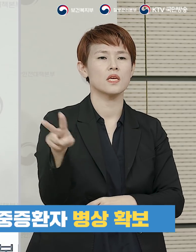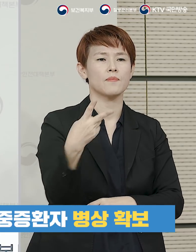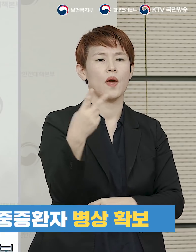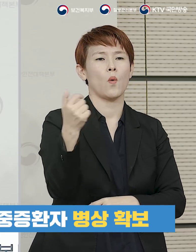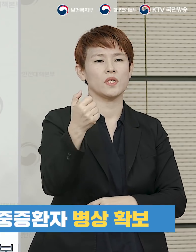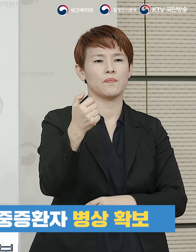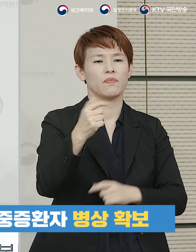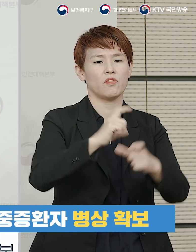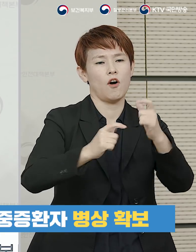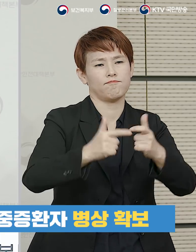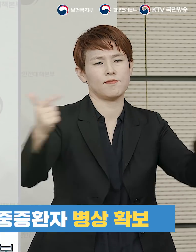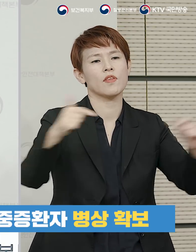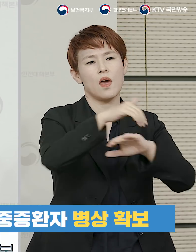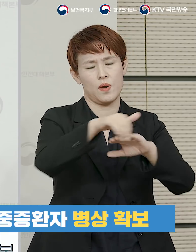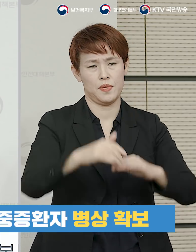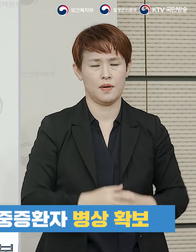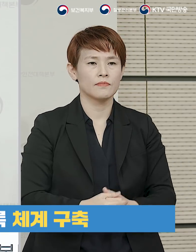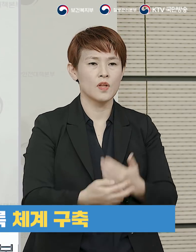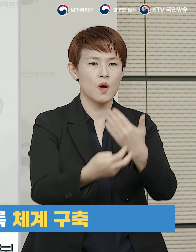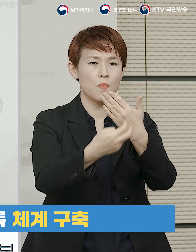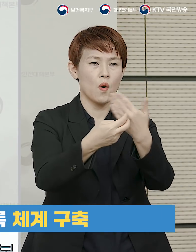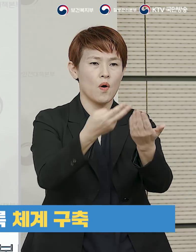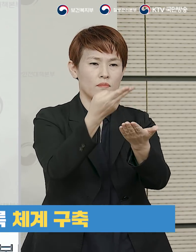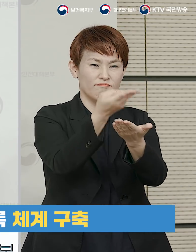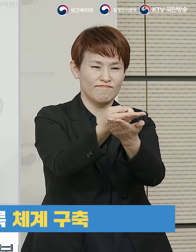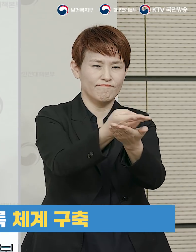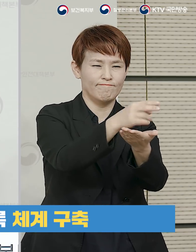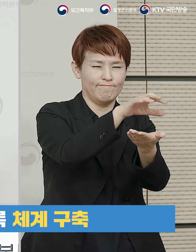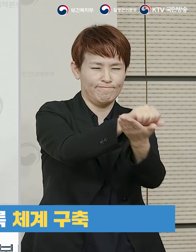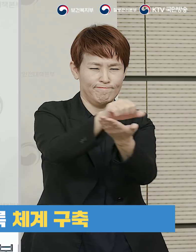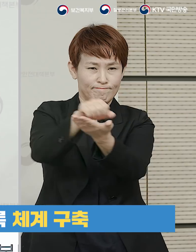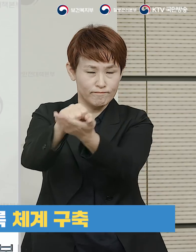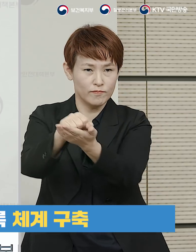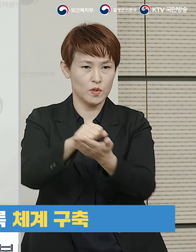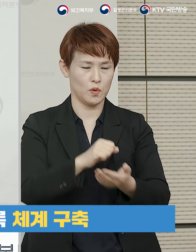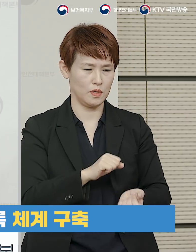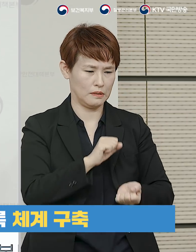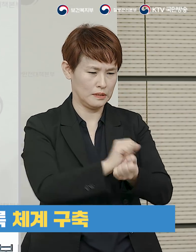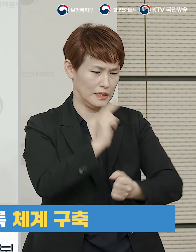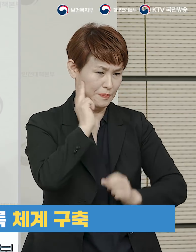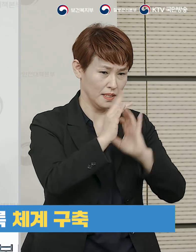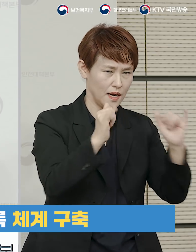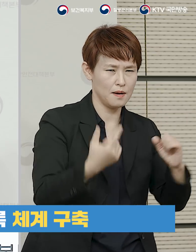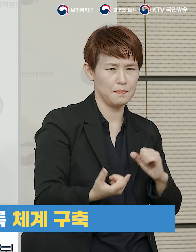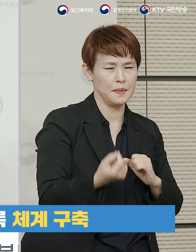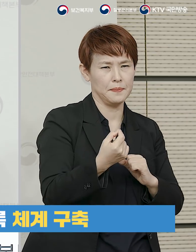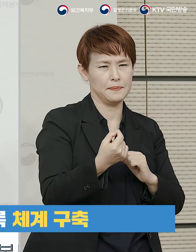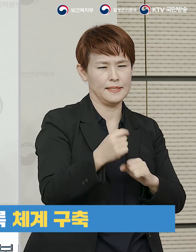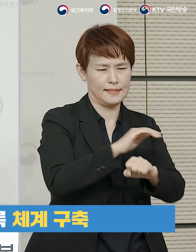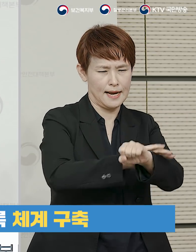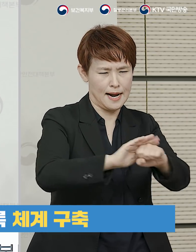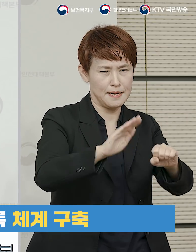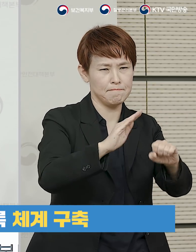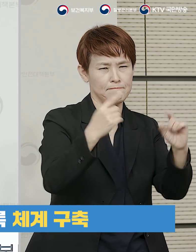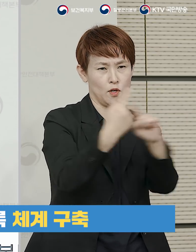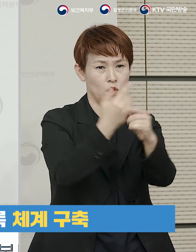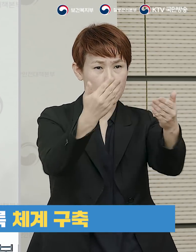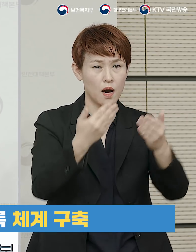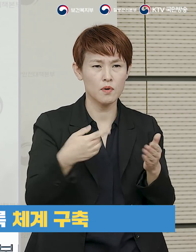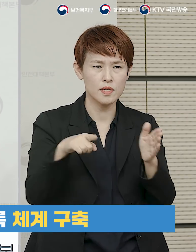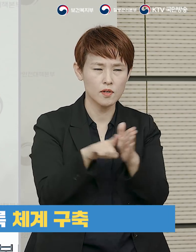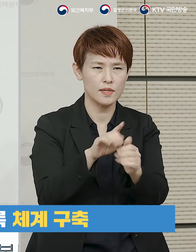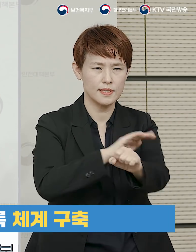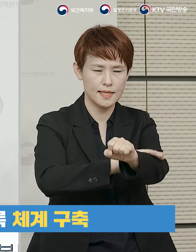3월 중 신속하게 확보할 계획입니다 병상 확충과 함께 중증환자가 적시에 치료받을 수 있도록 기관 간의